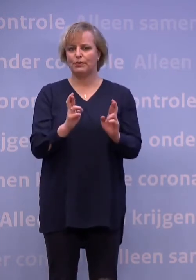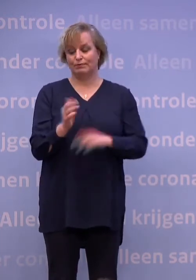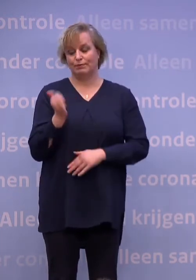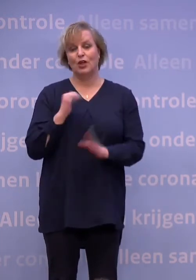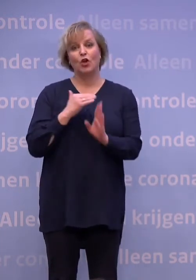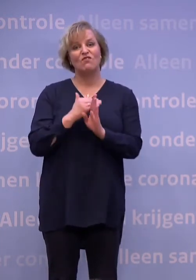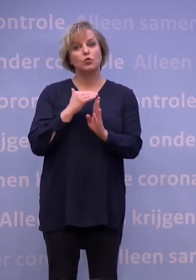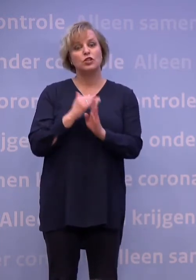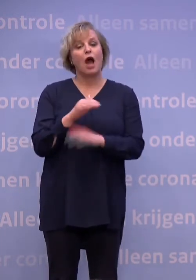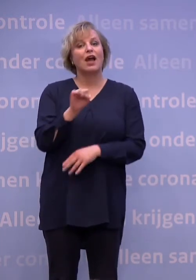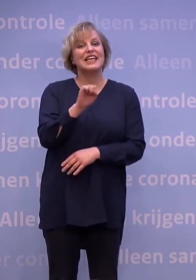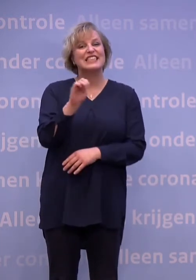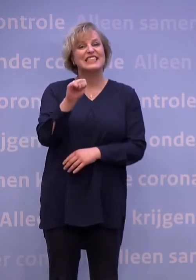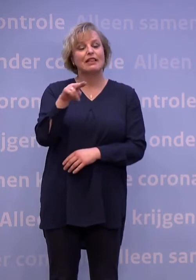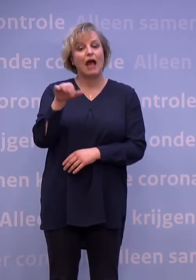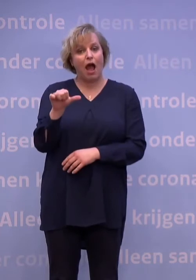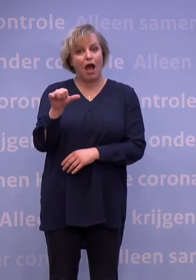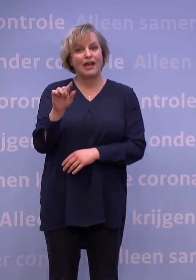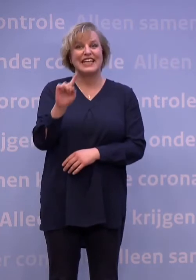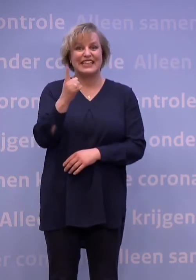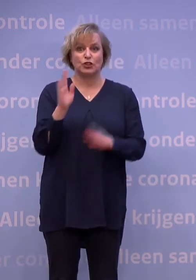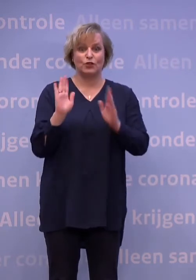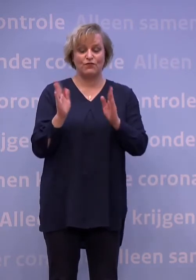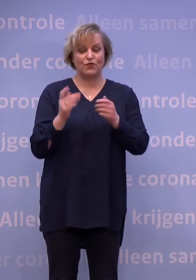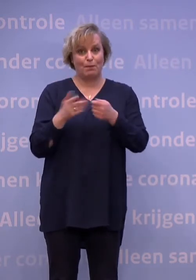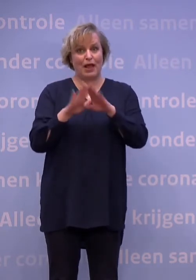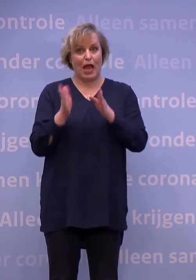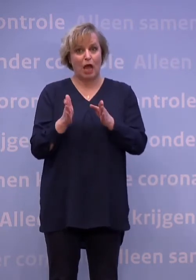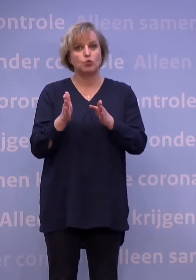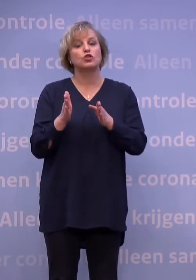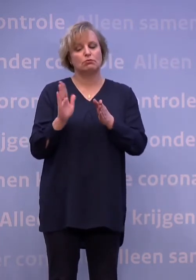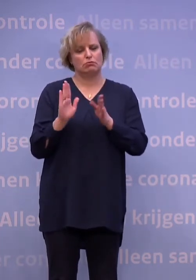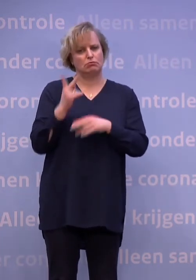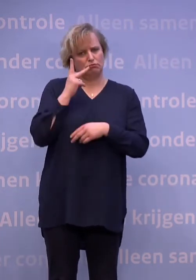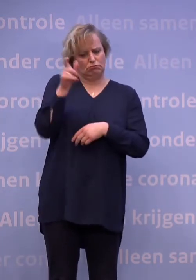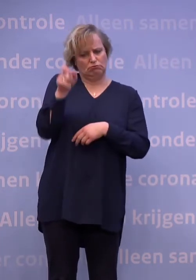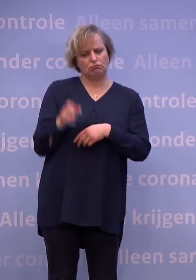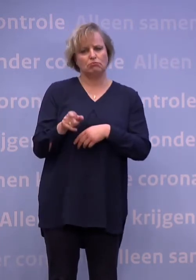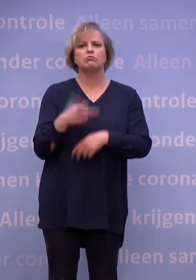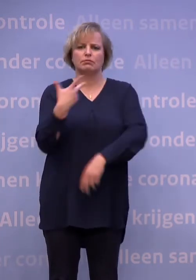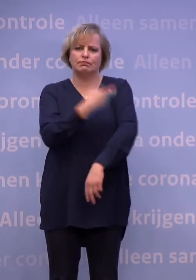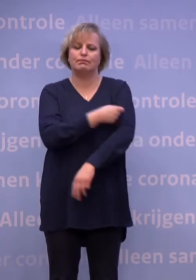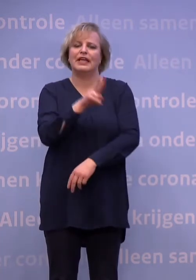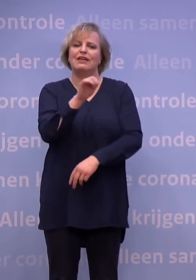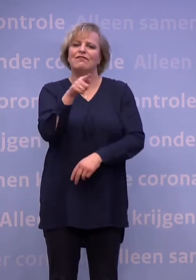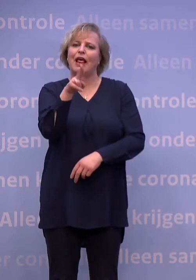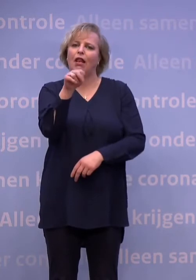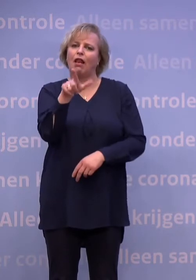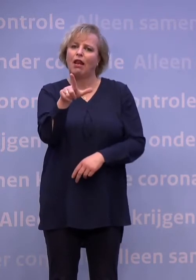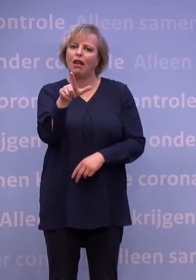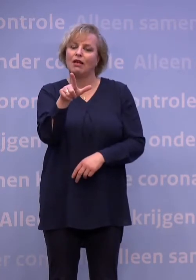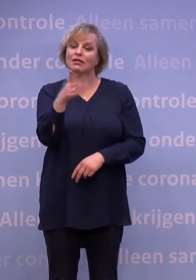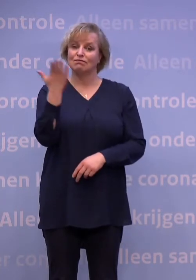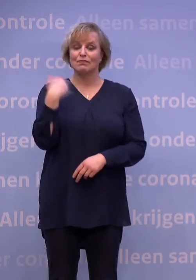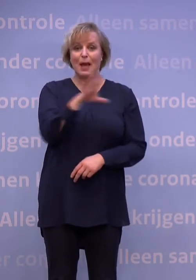werd Senna, de eerste verpleeghuismedewerker, gevaccineerd in Veghel, in het hart van Brabant. Daar waar bijna een jaar geleden corona